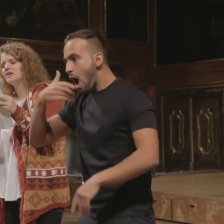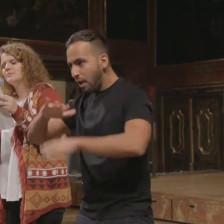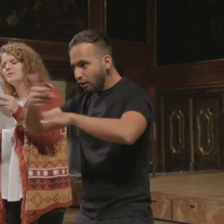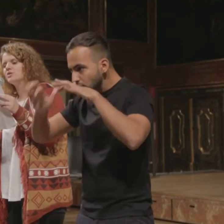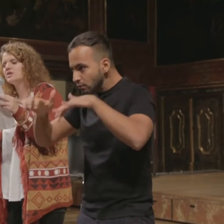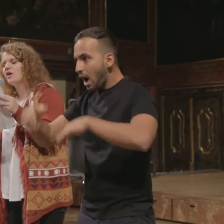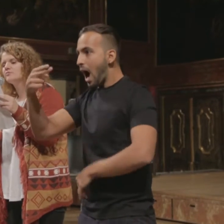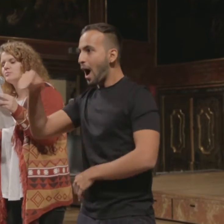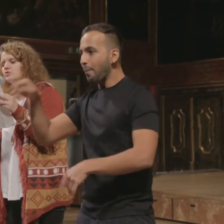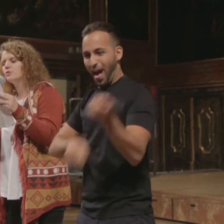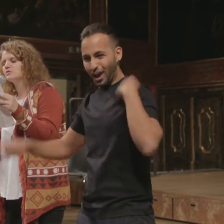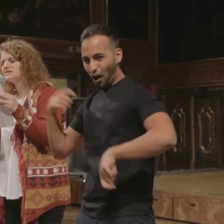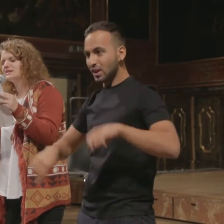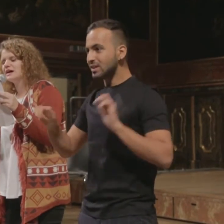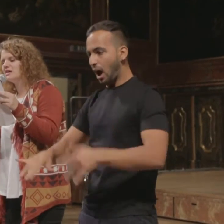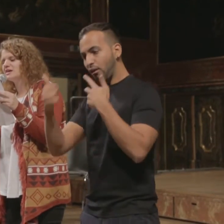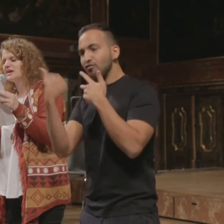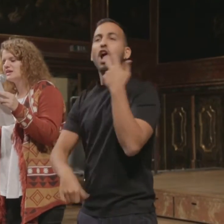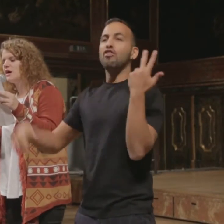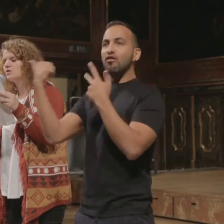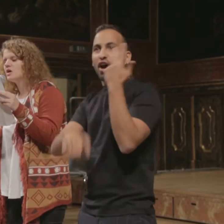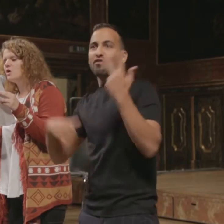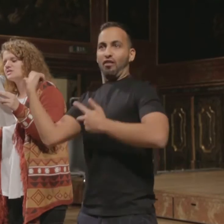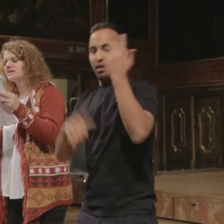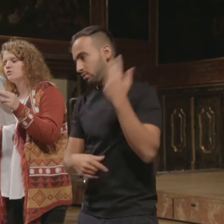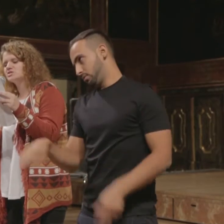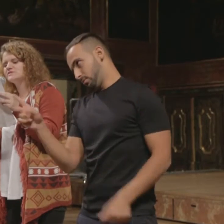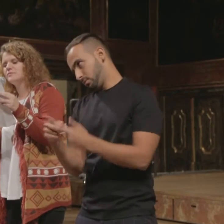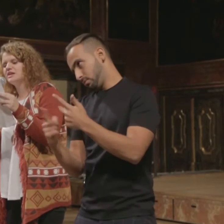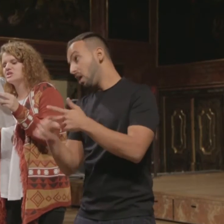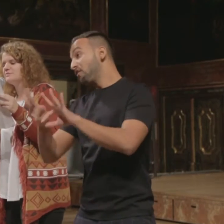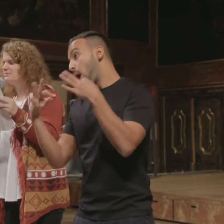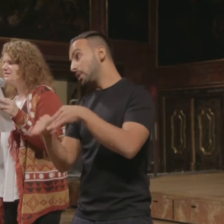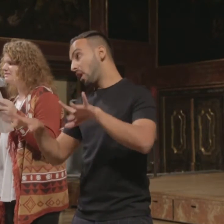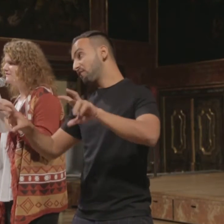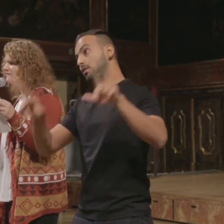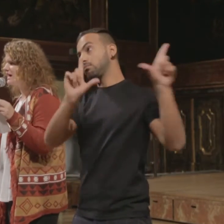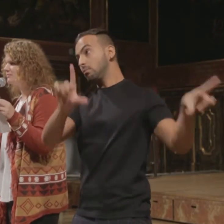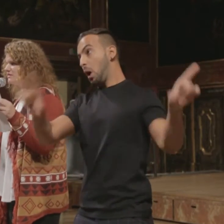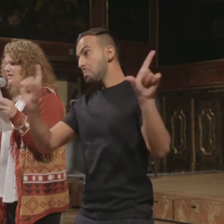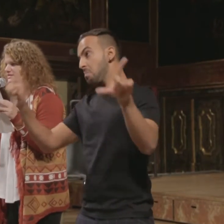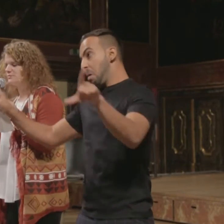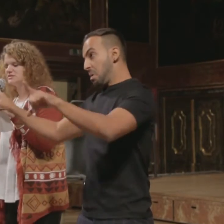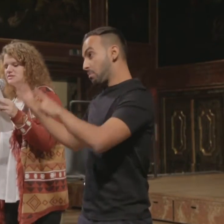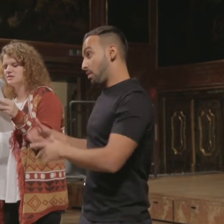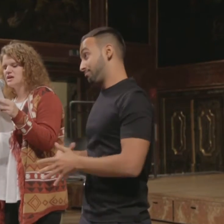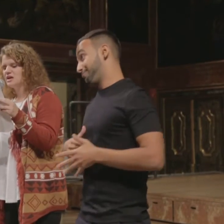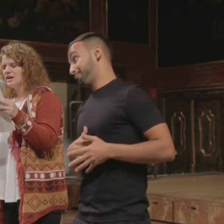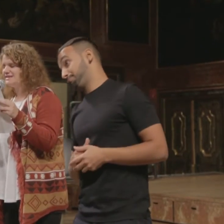&M Klamotten kauft, mit blutproduzierten Tabak in Ketten raucht und aus einer Wohlstandsfamilie stammt, die mindestens vier Flachbildfernseher besitzt. Ich